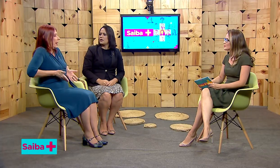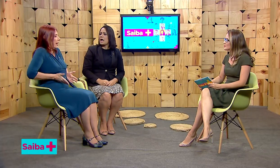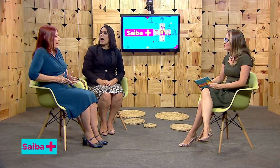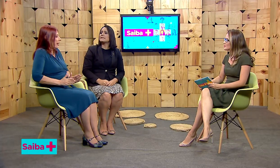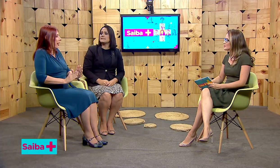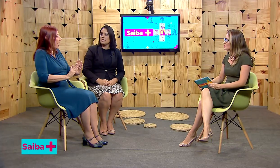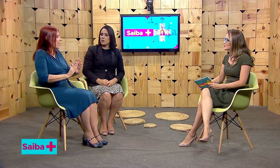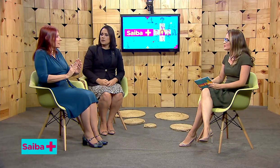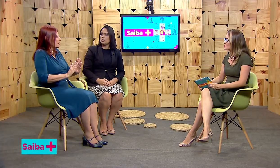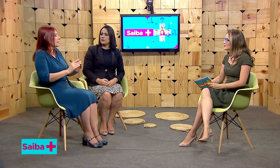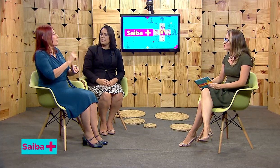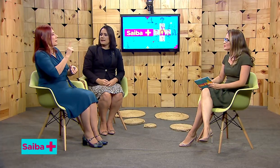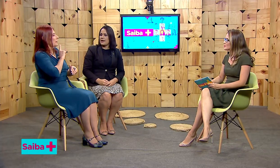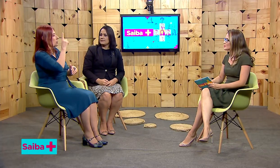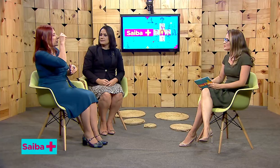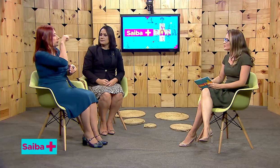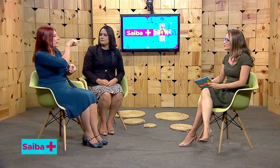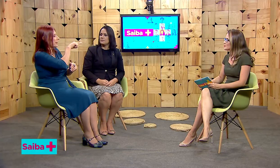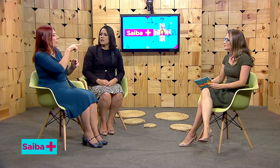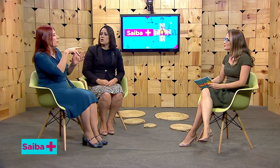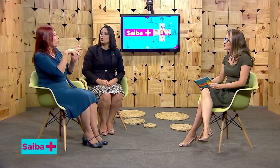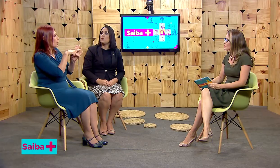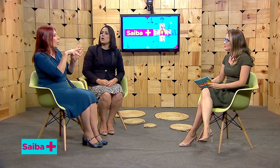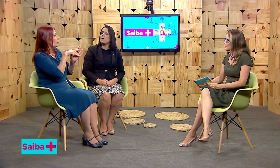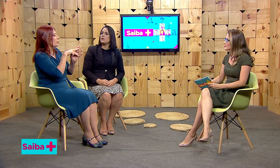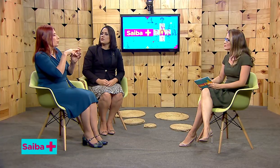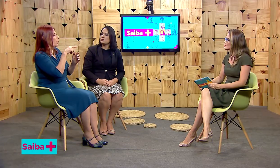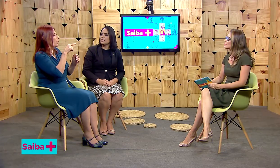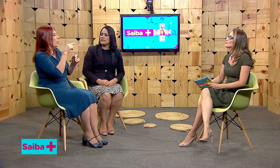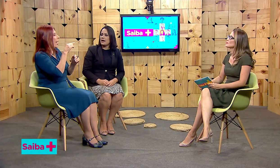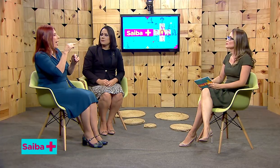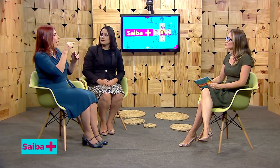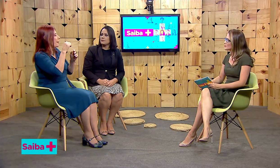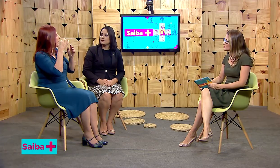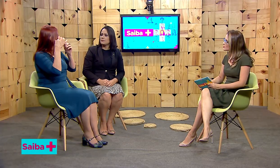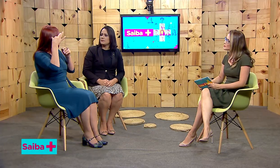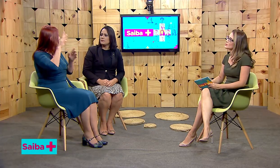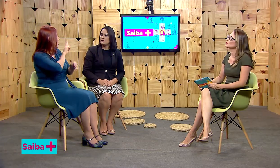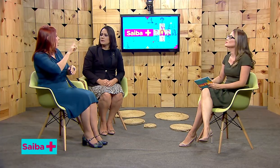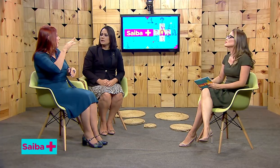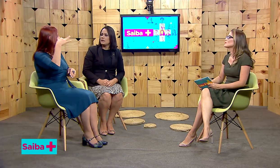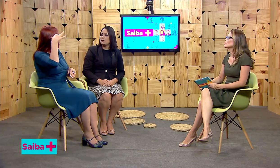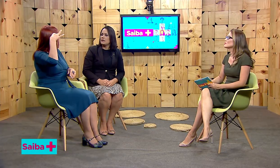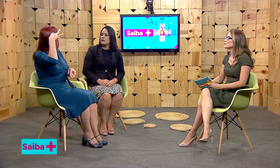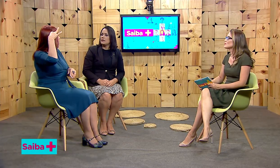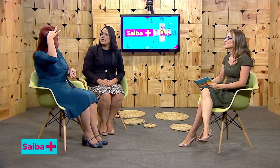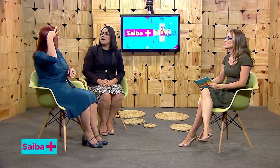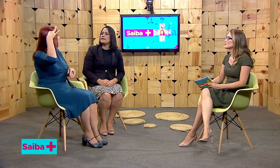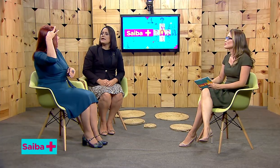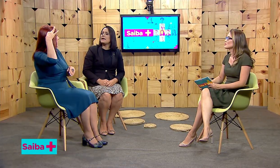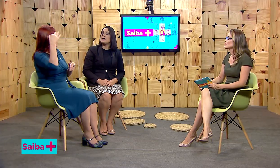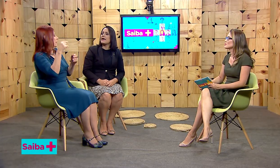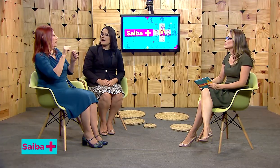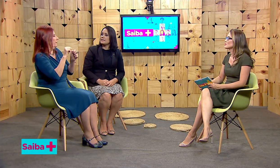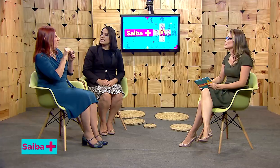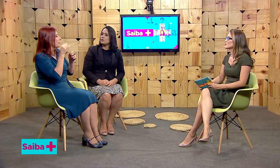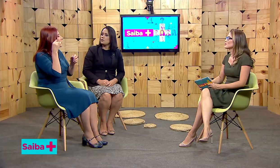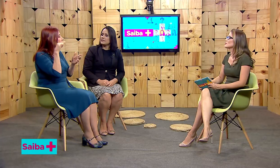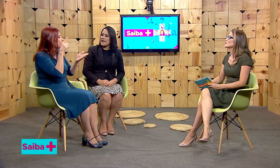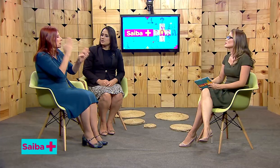Assim, quando o bebê nasce, no próprio hospital, é realizado o teste